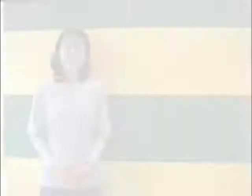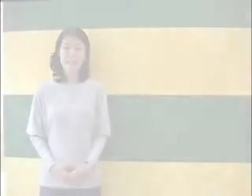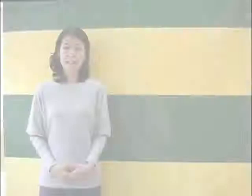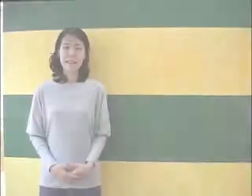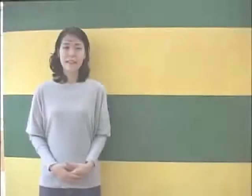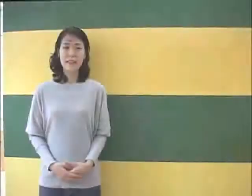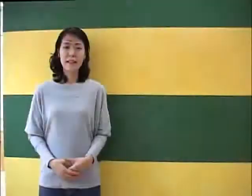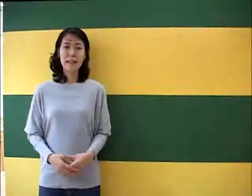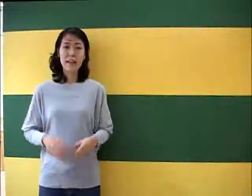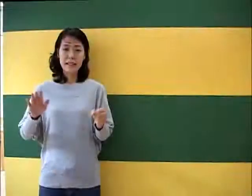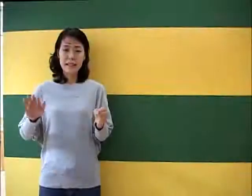노래